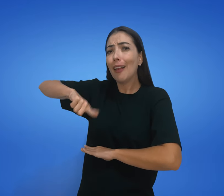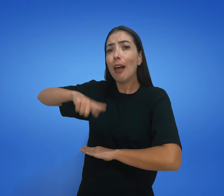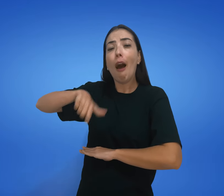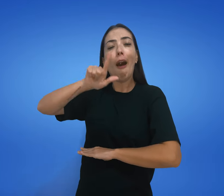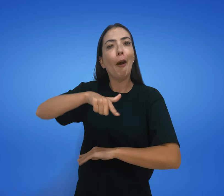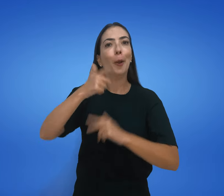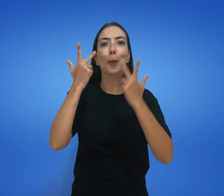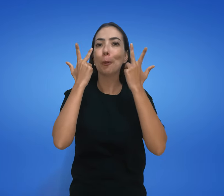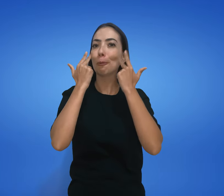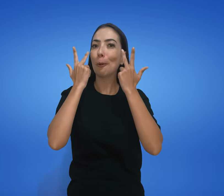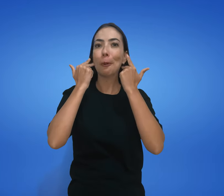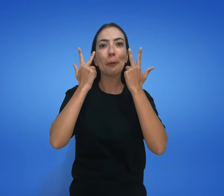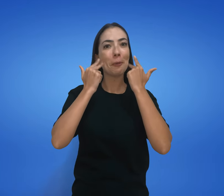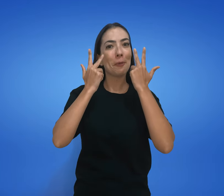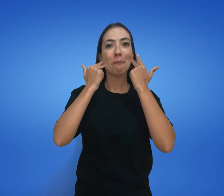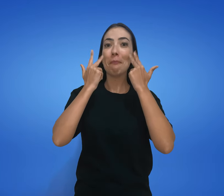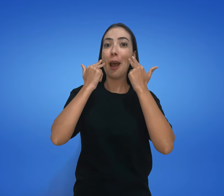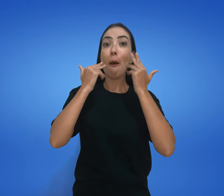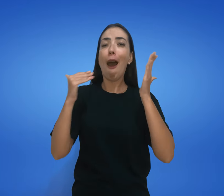até ser algo natural para você.